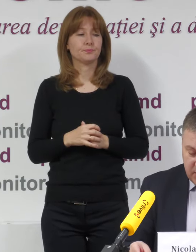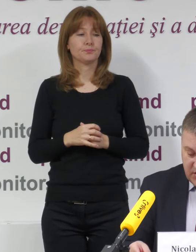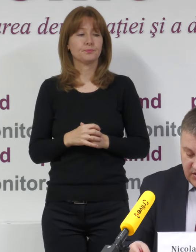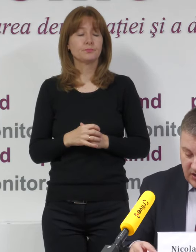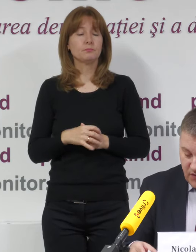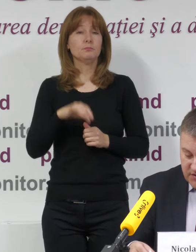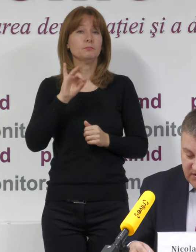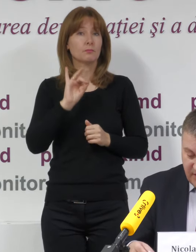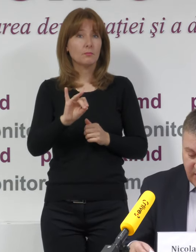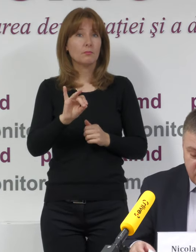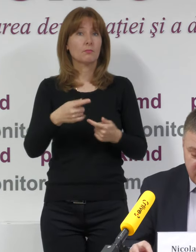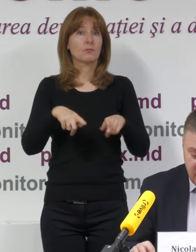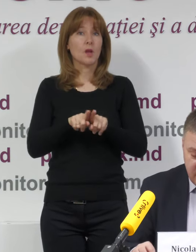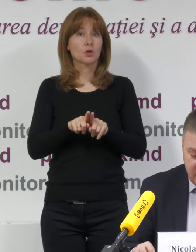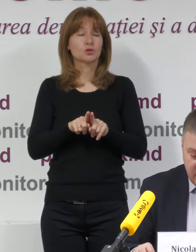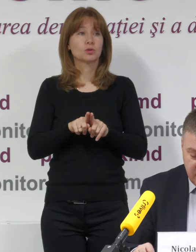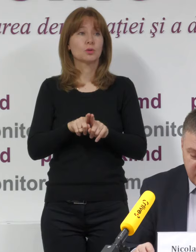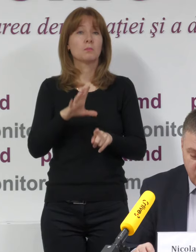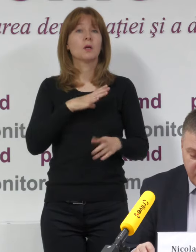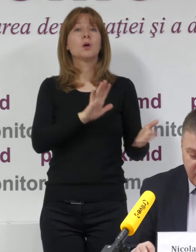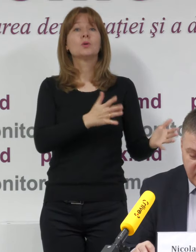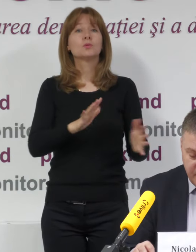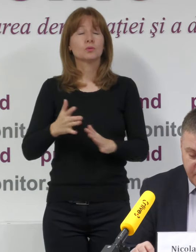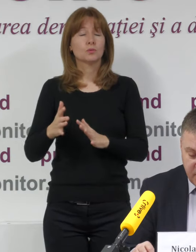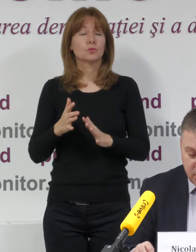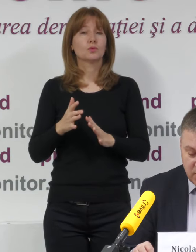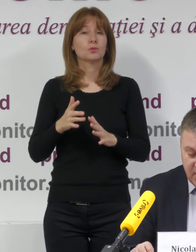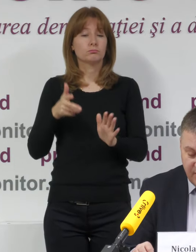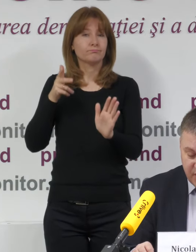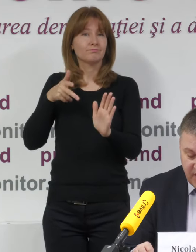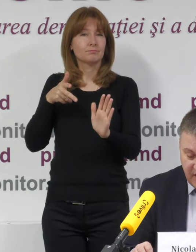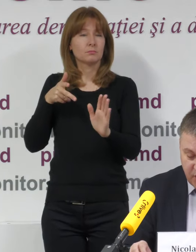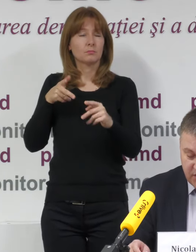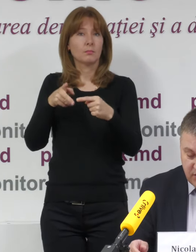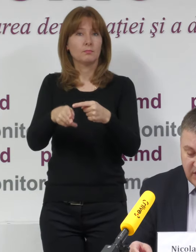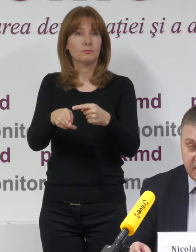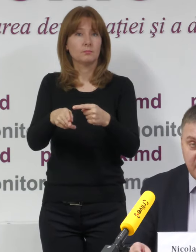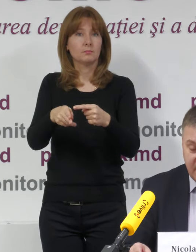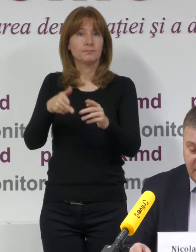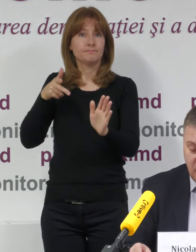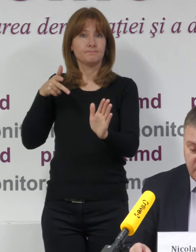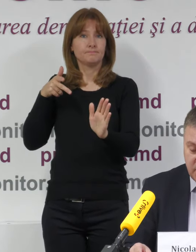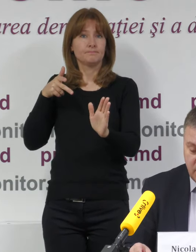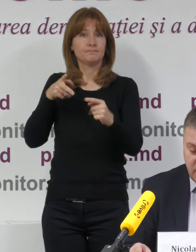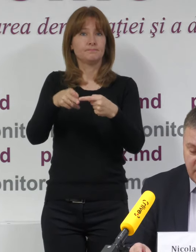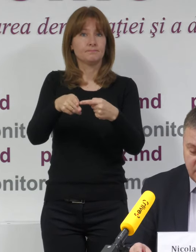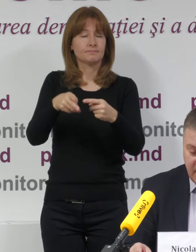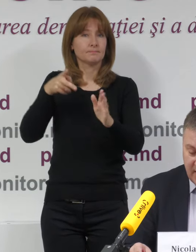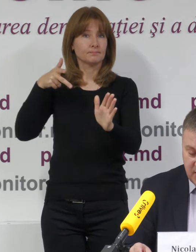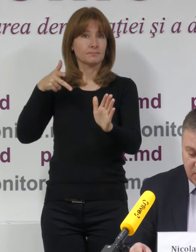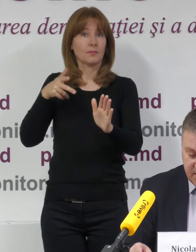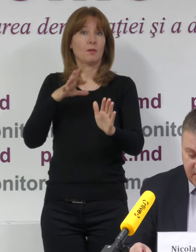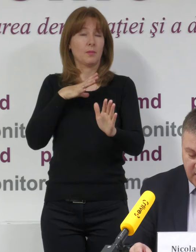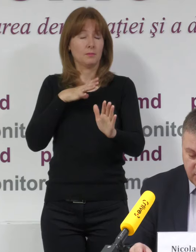Și au fost de asemenea constatate întreruperea pe parcursul zilei votării a procesului de firmare a operațiunilor